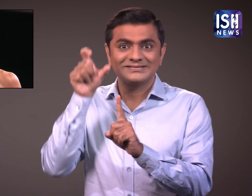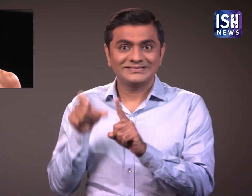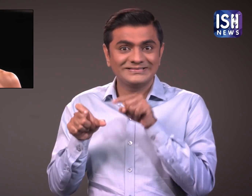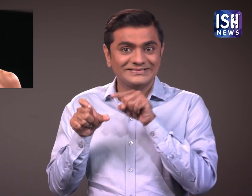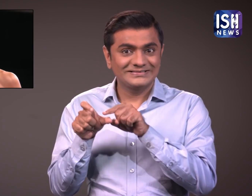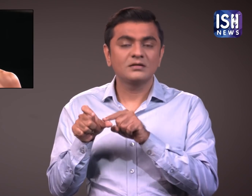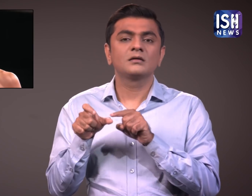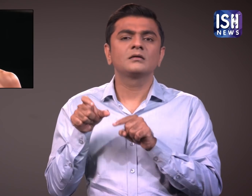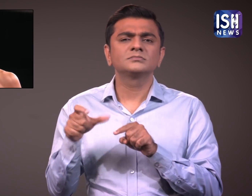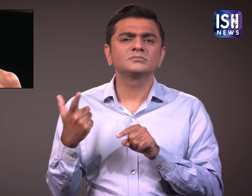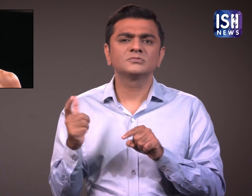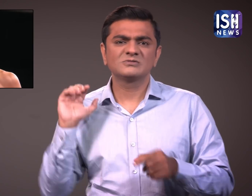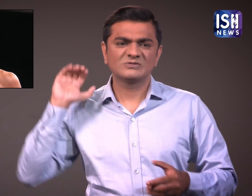दहिया सेमी फाइनल में